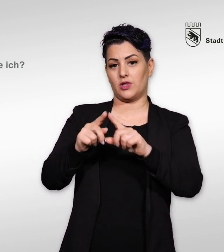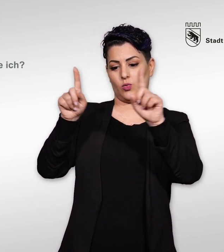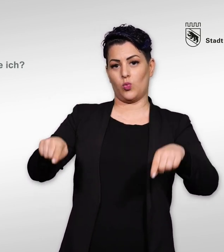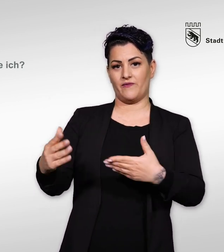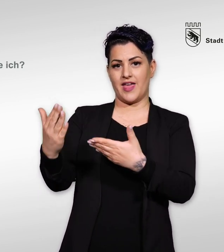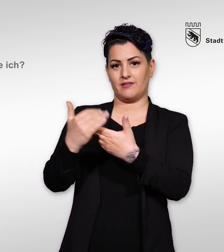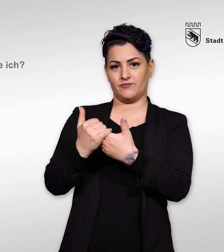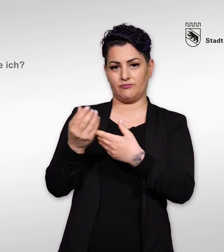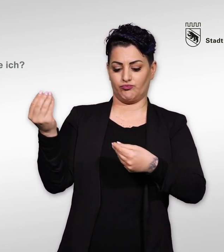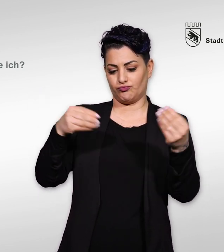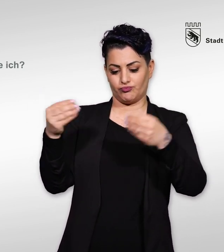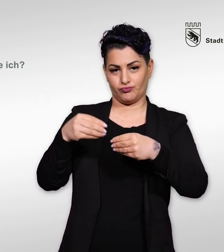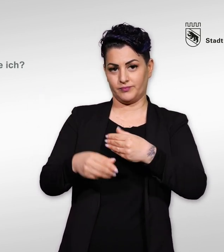Siebtens, Antwortkuvert verpacken.